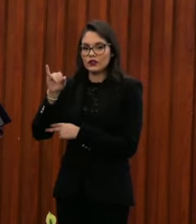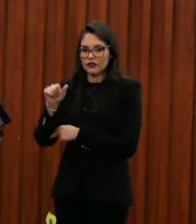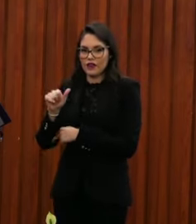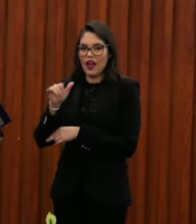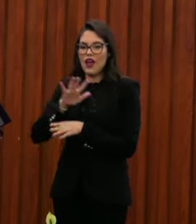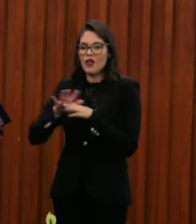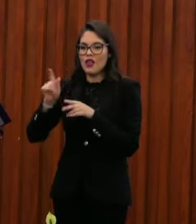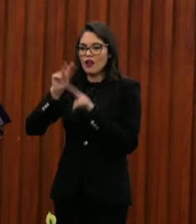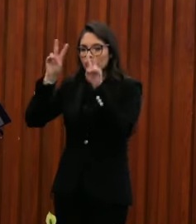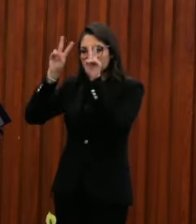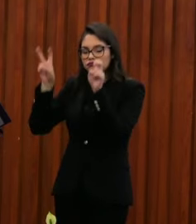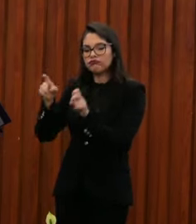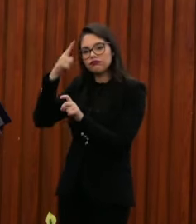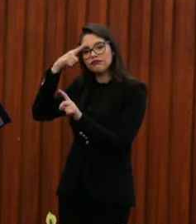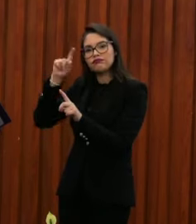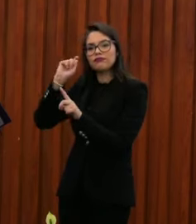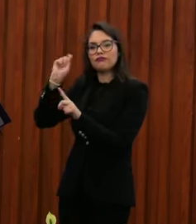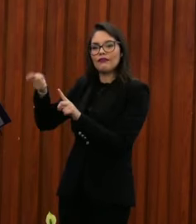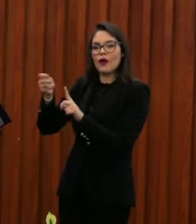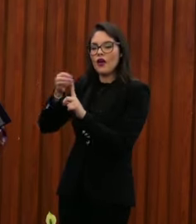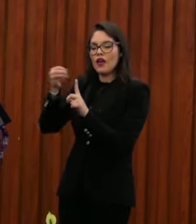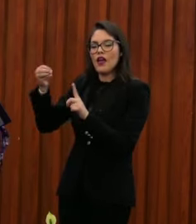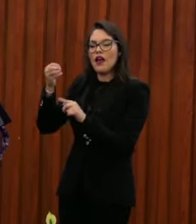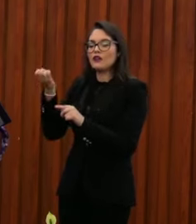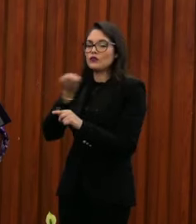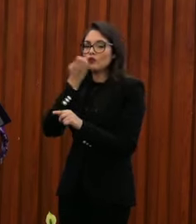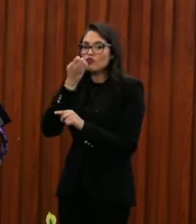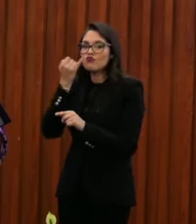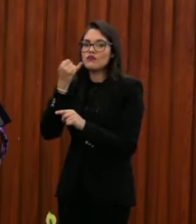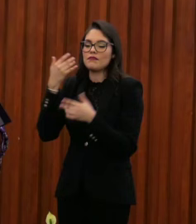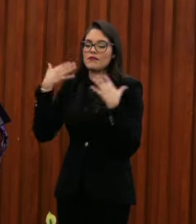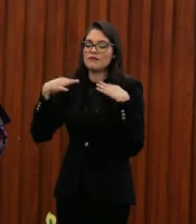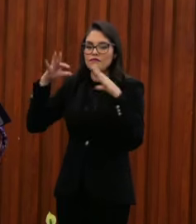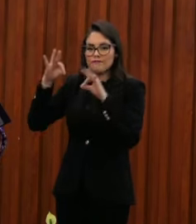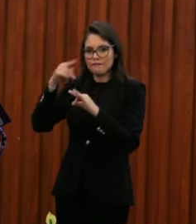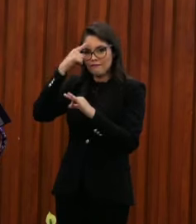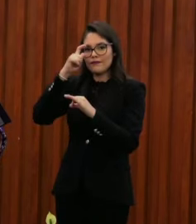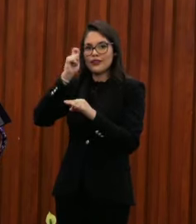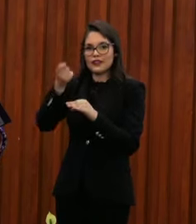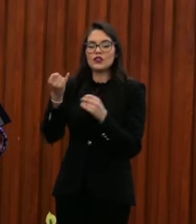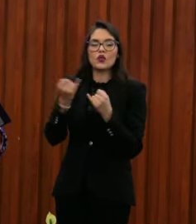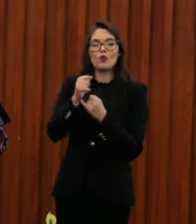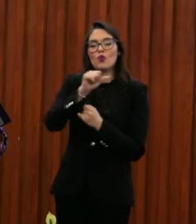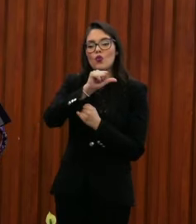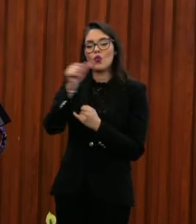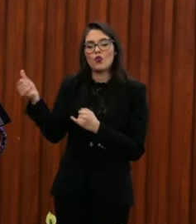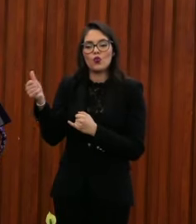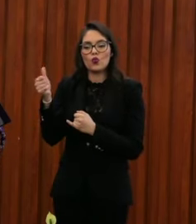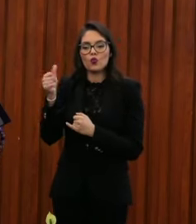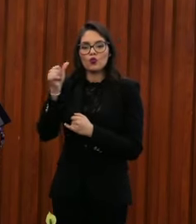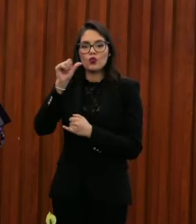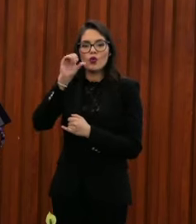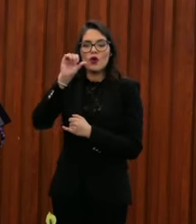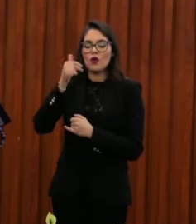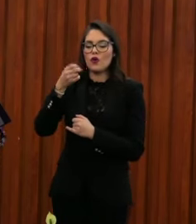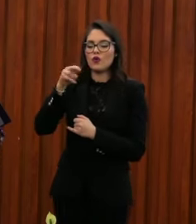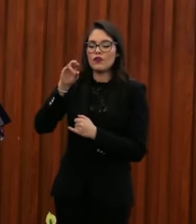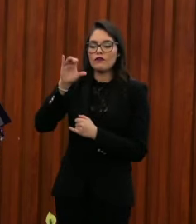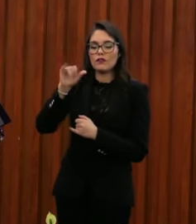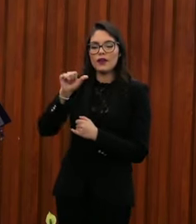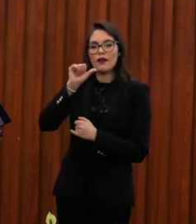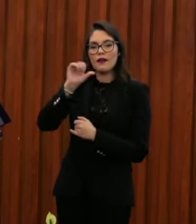Colectiva e Institución Académica, y Convención Honorífica Construyendo Esperanza AC. En el proceso de selección de los